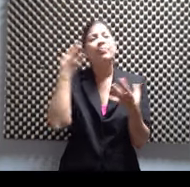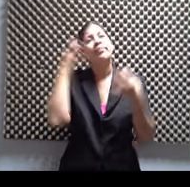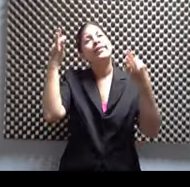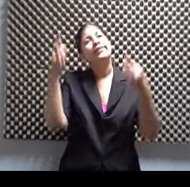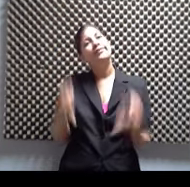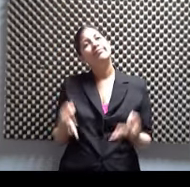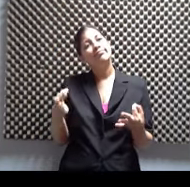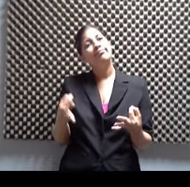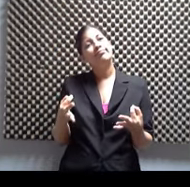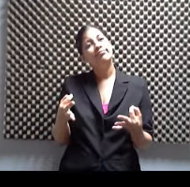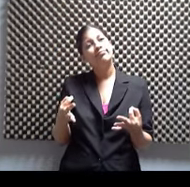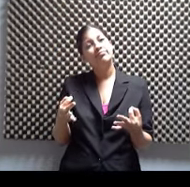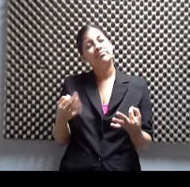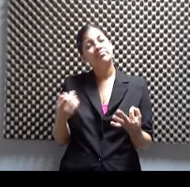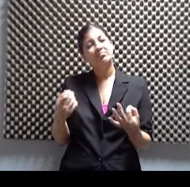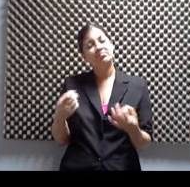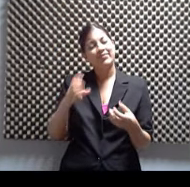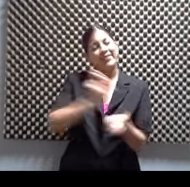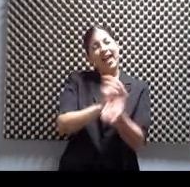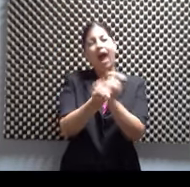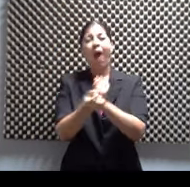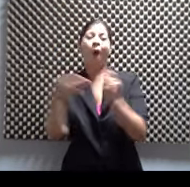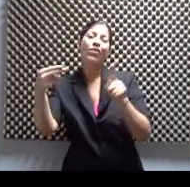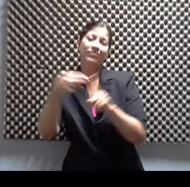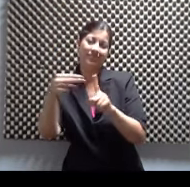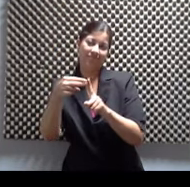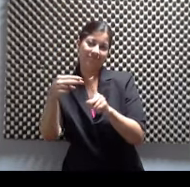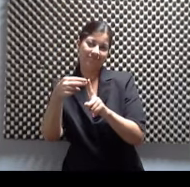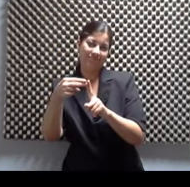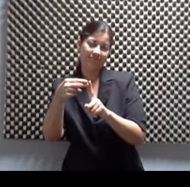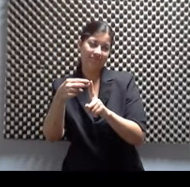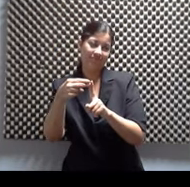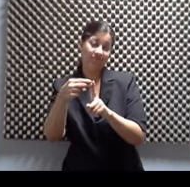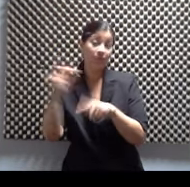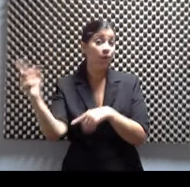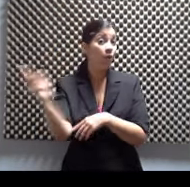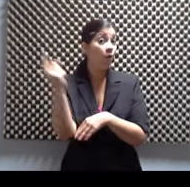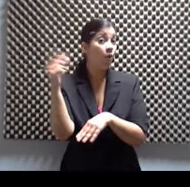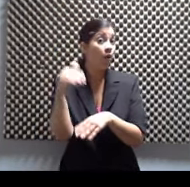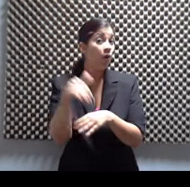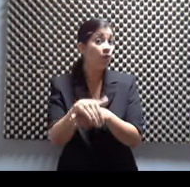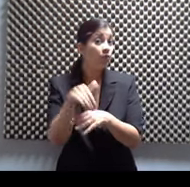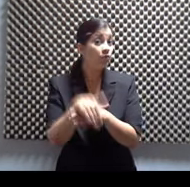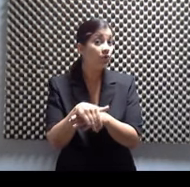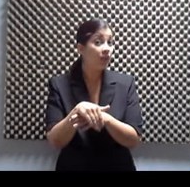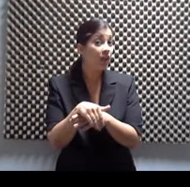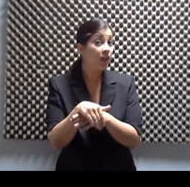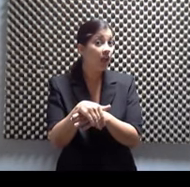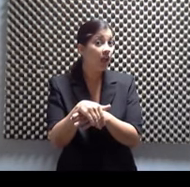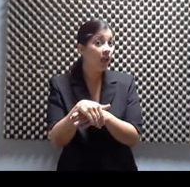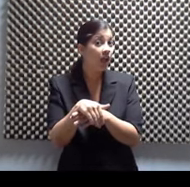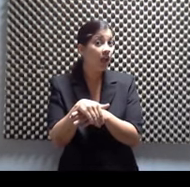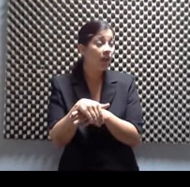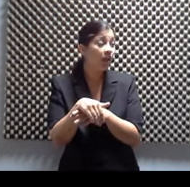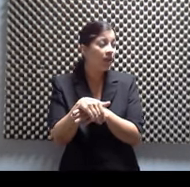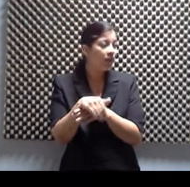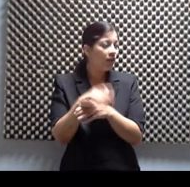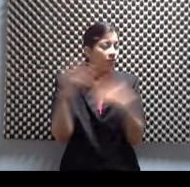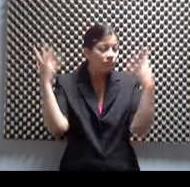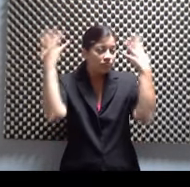no pedería. Y entonces va en una noche de una llena, en una noche en que está